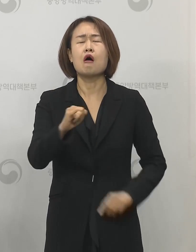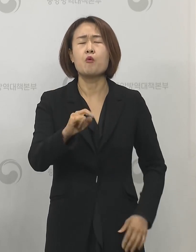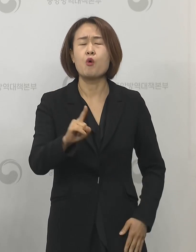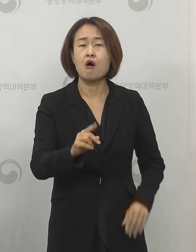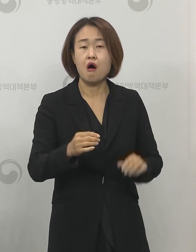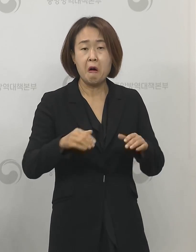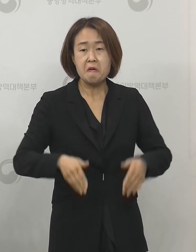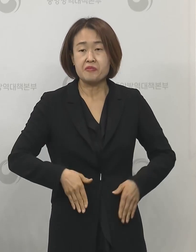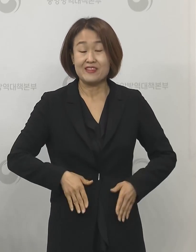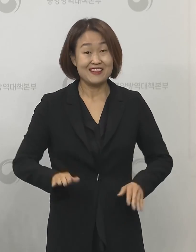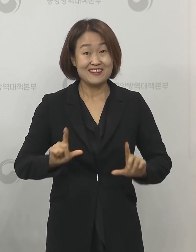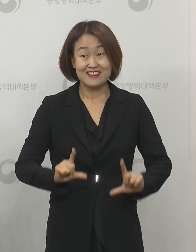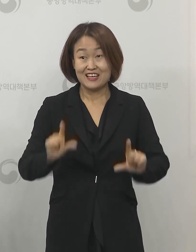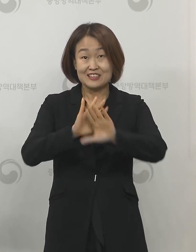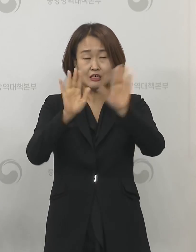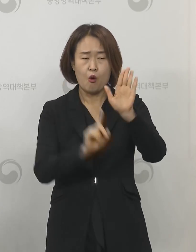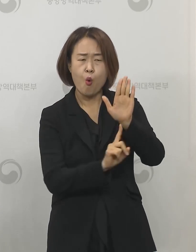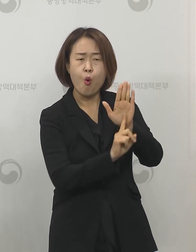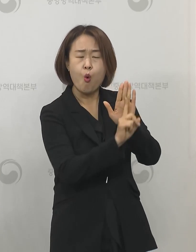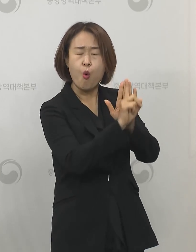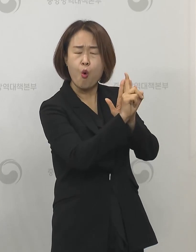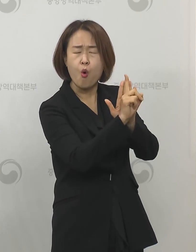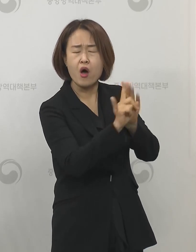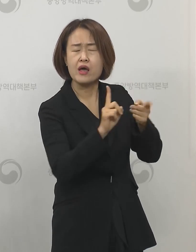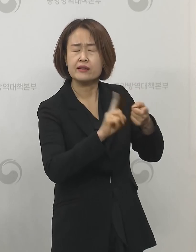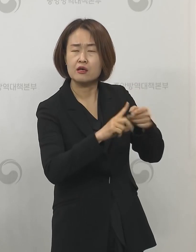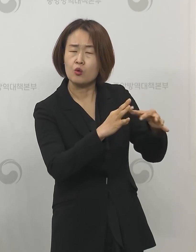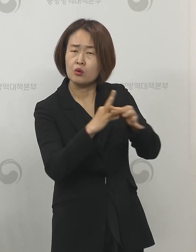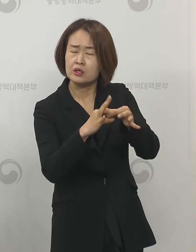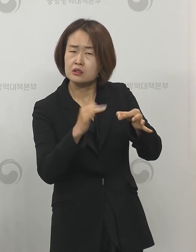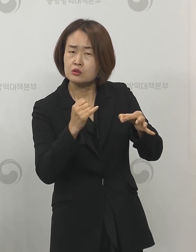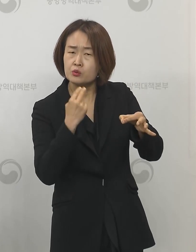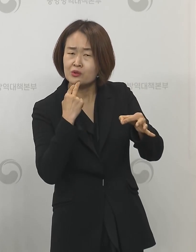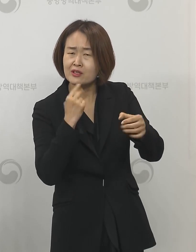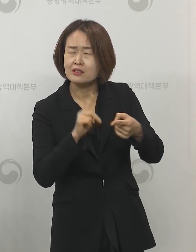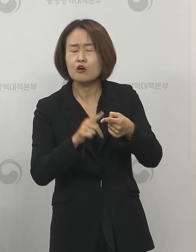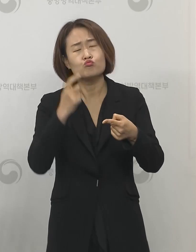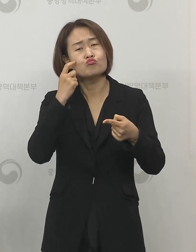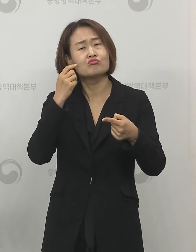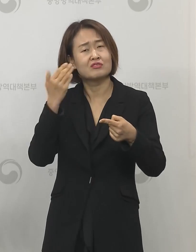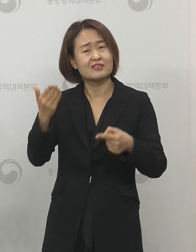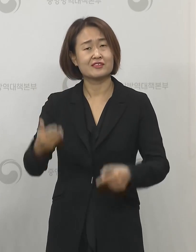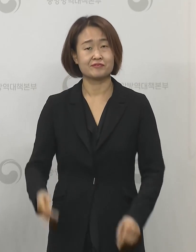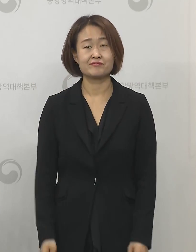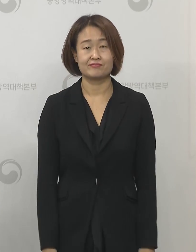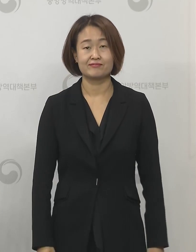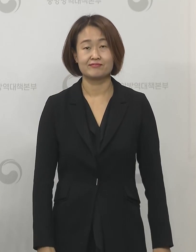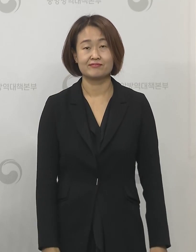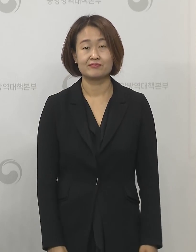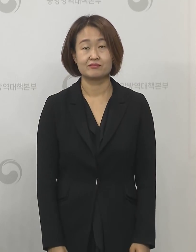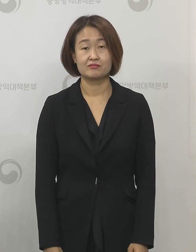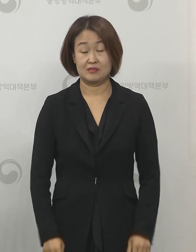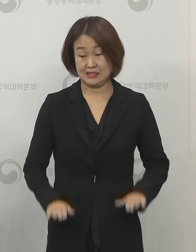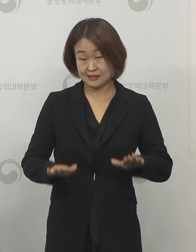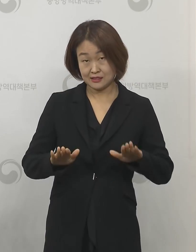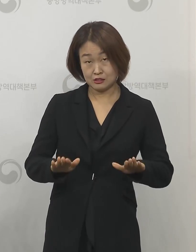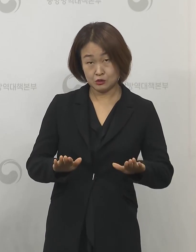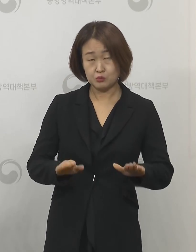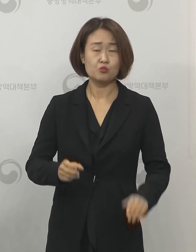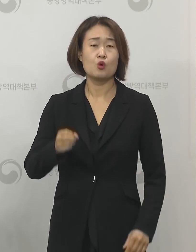상승의 상관관계가 있다고 생각하는지 두 가지 질문 주셨습니다 네 지금